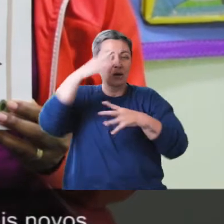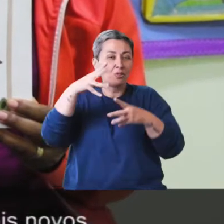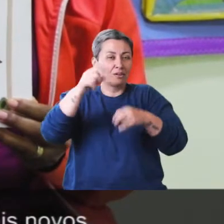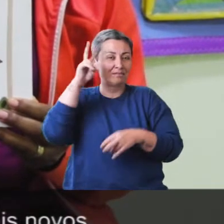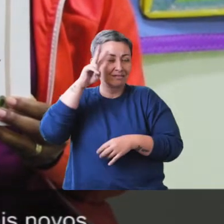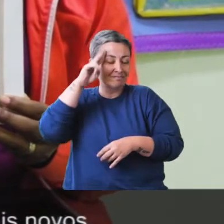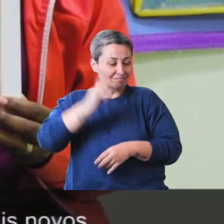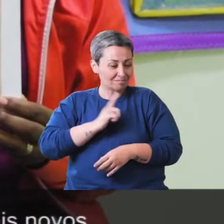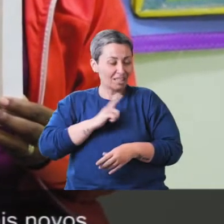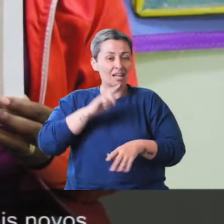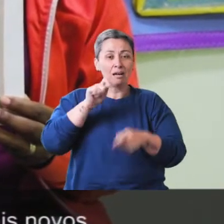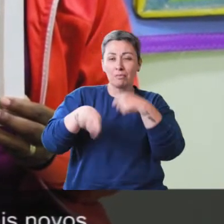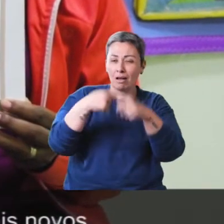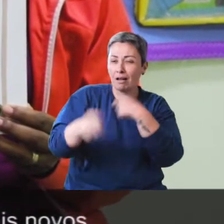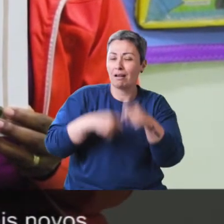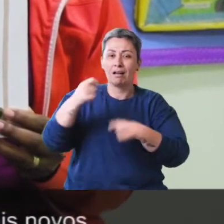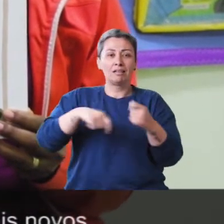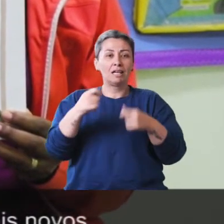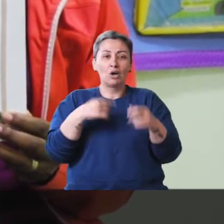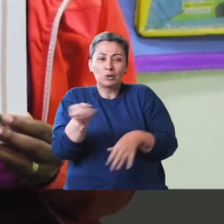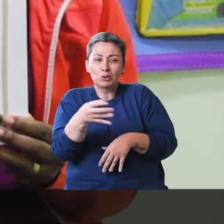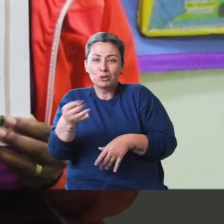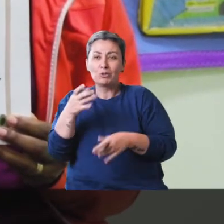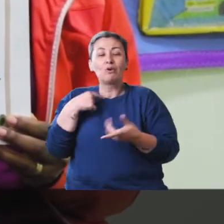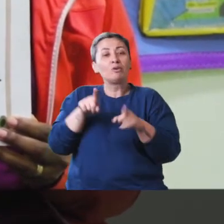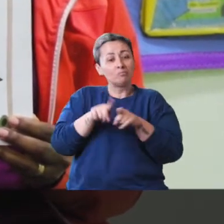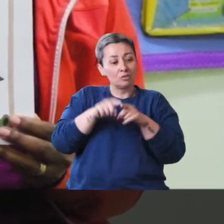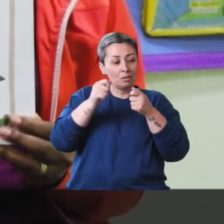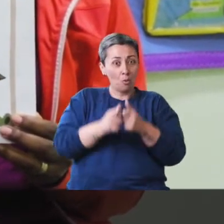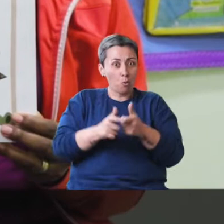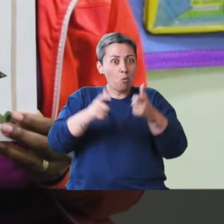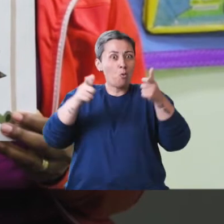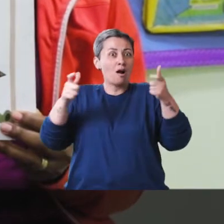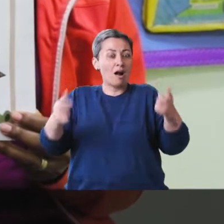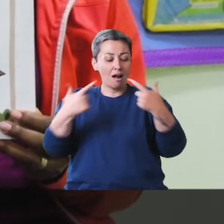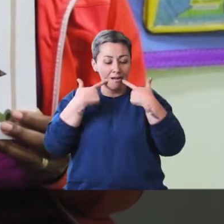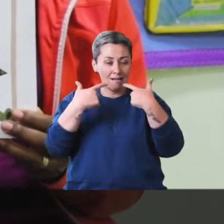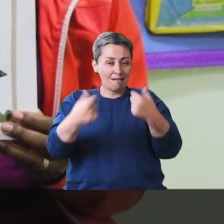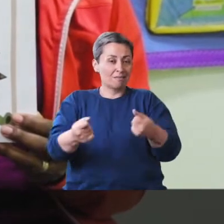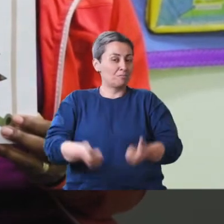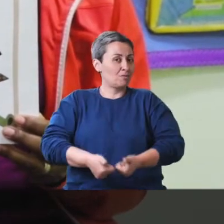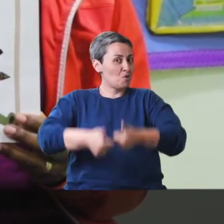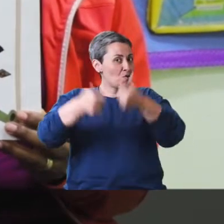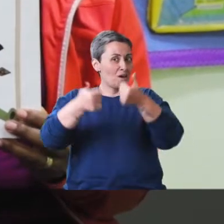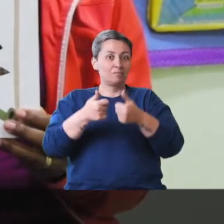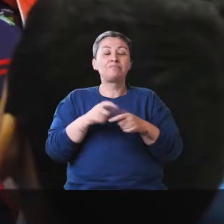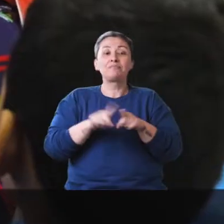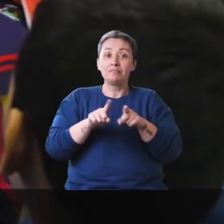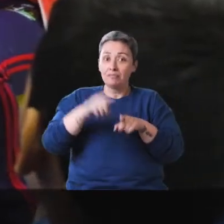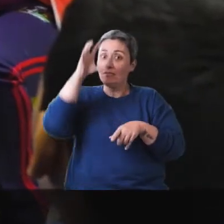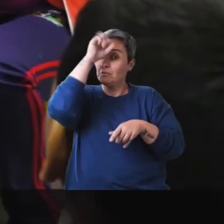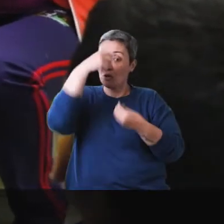personagens que tem na história. Eles aprendem sinais novos. Então isso permite que amplie o repertório linguístico deles.